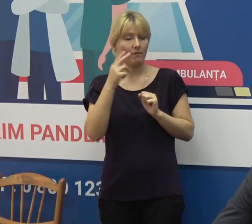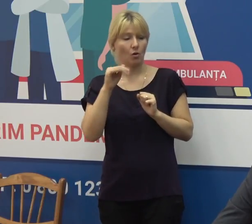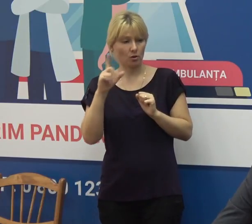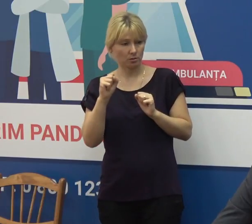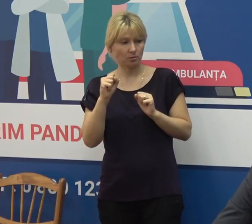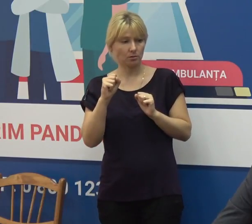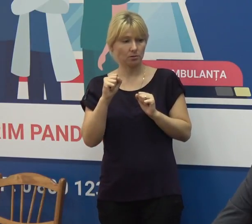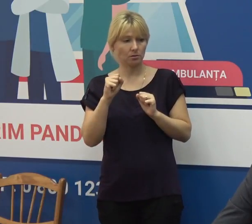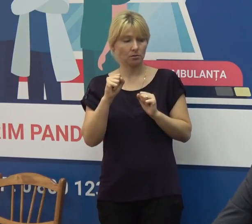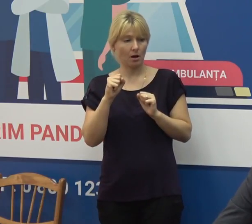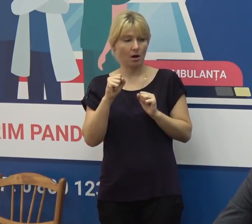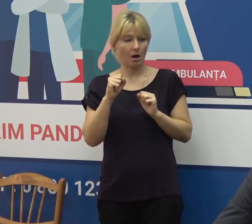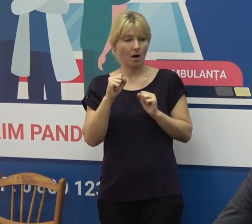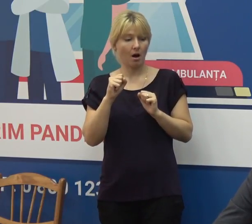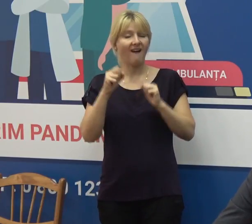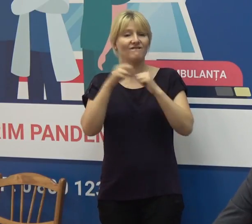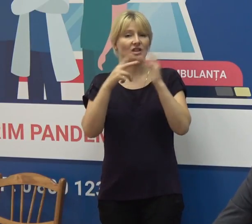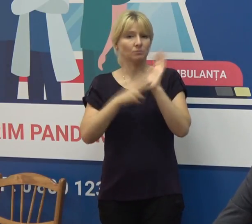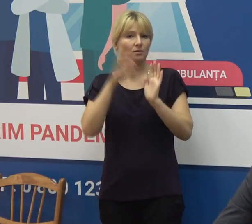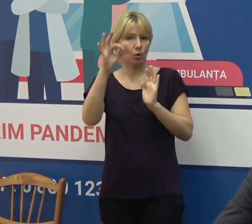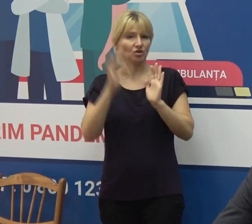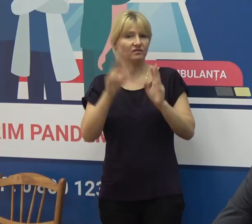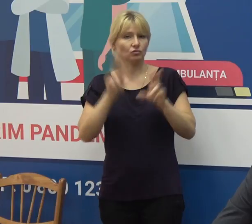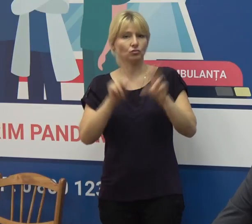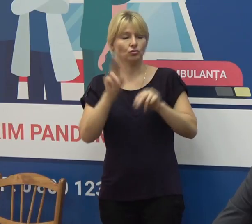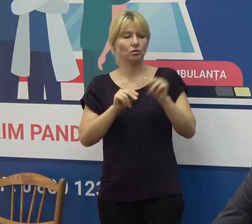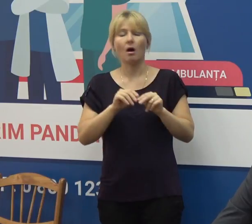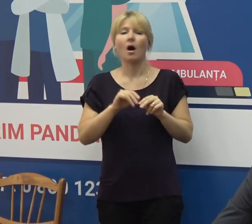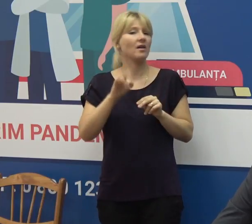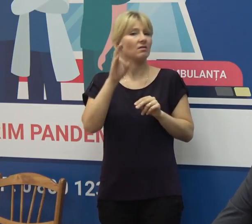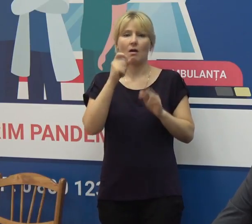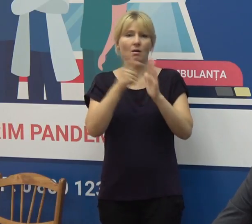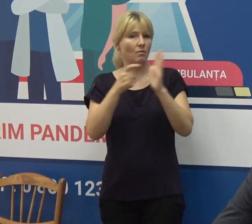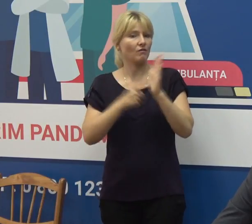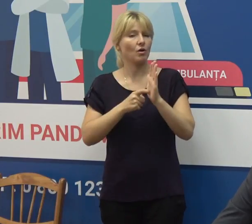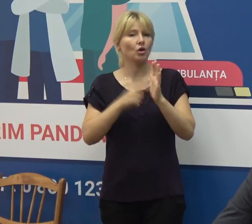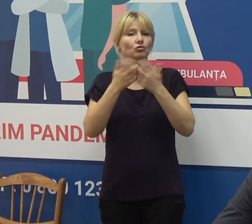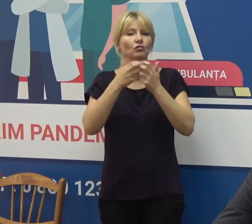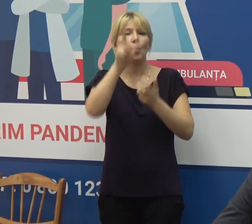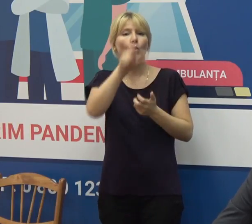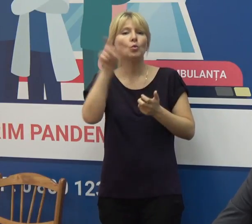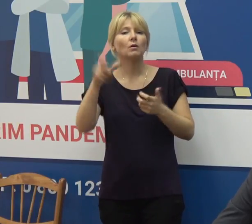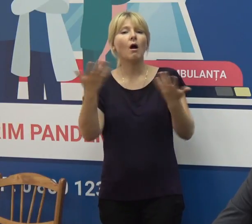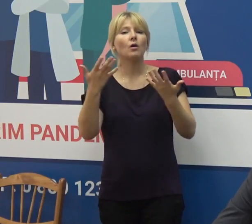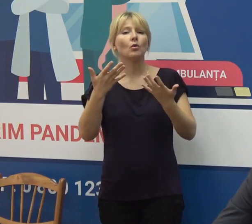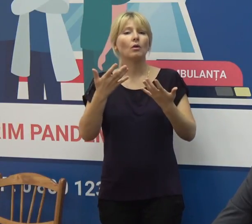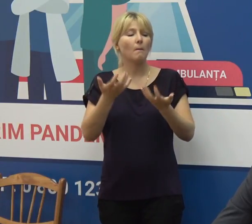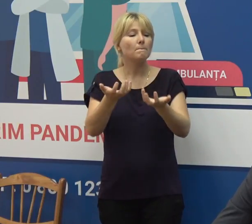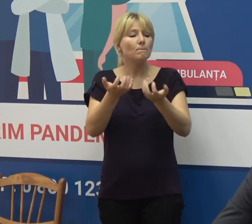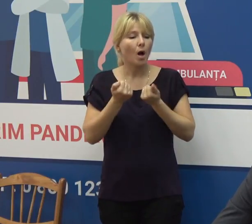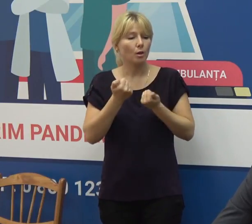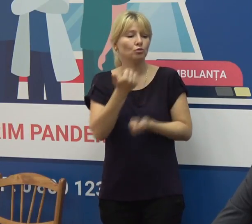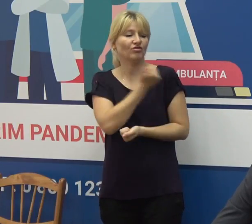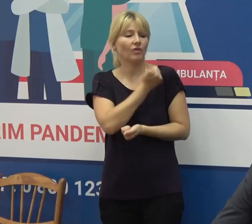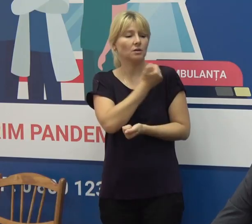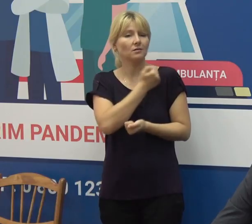constituie peste 18%, aceasta, fără a lua în calcul numărul cetățenilor care au beneficiat de